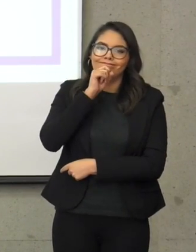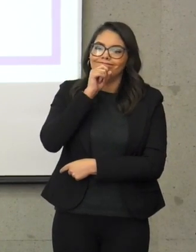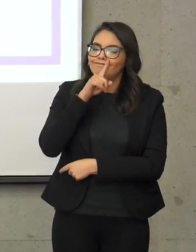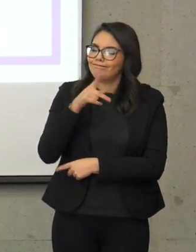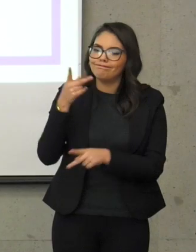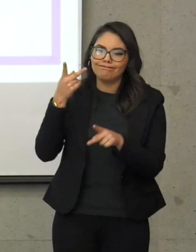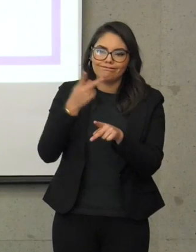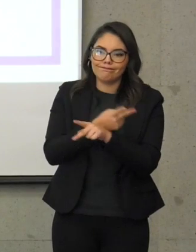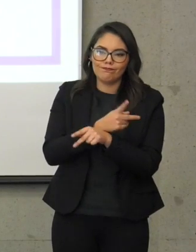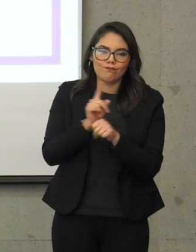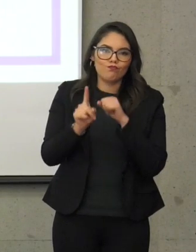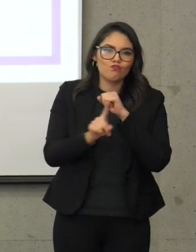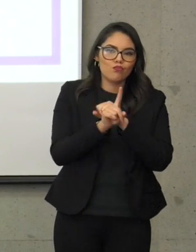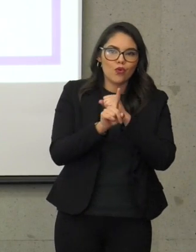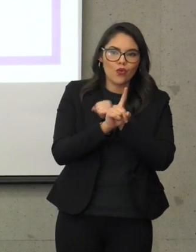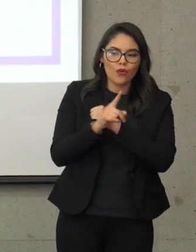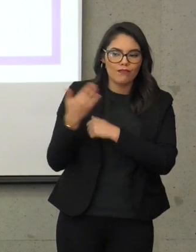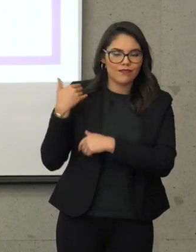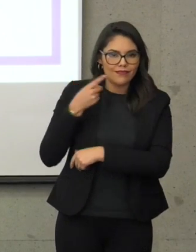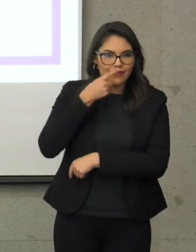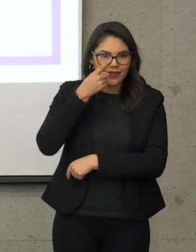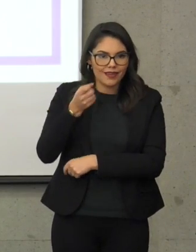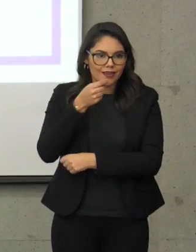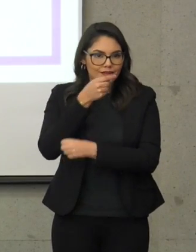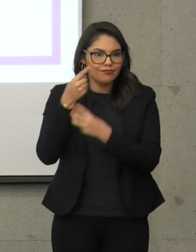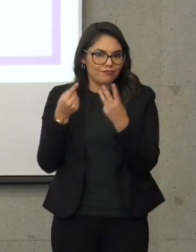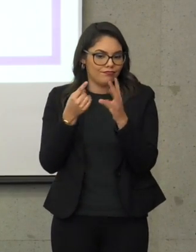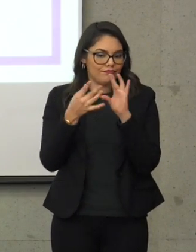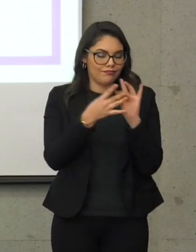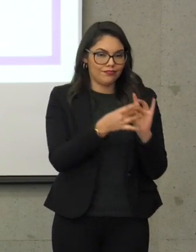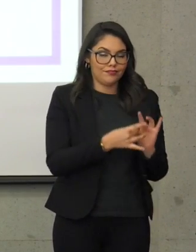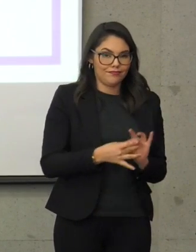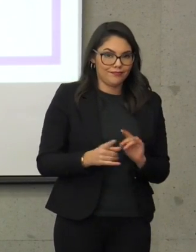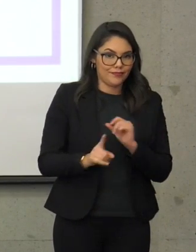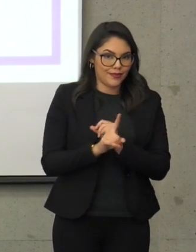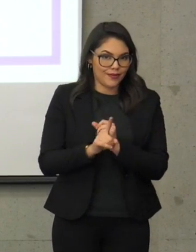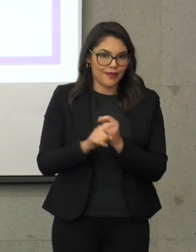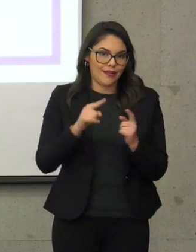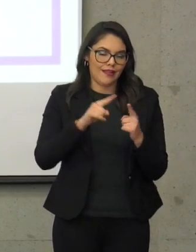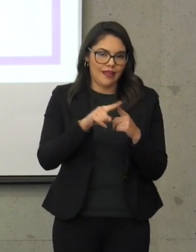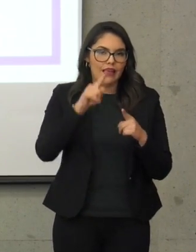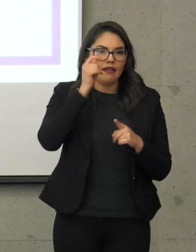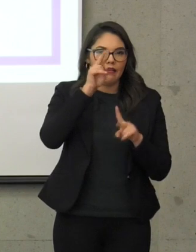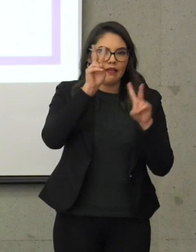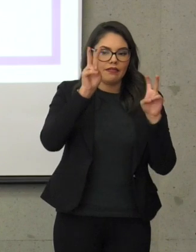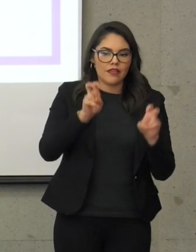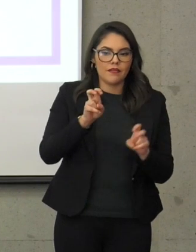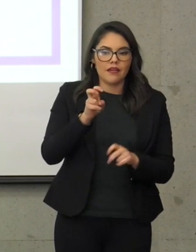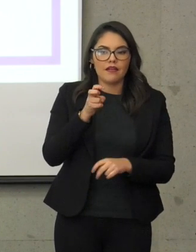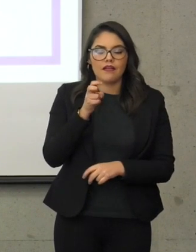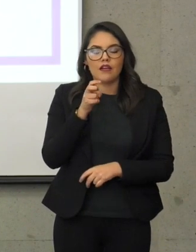y adolescentes?